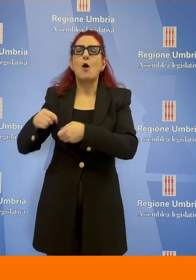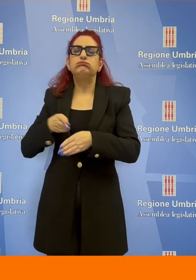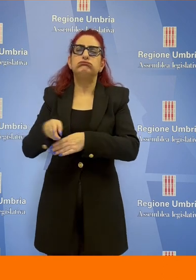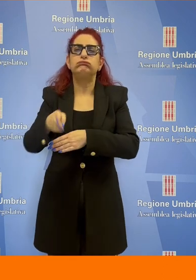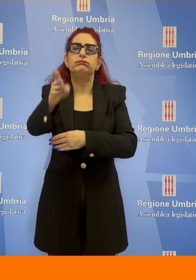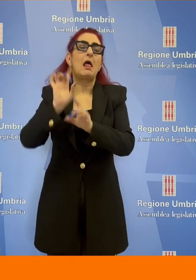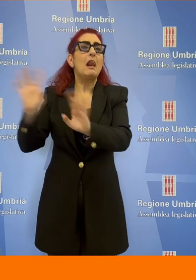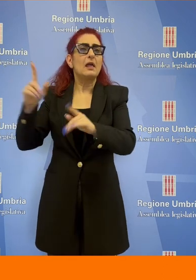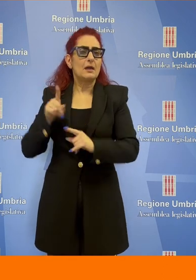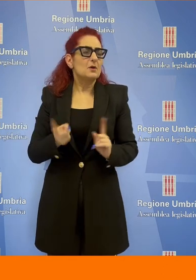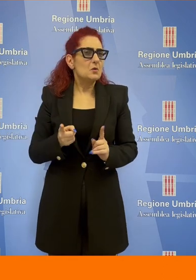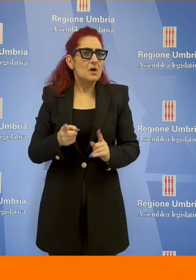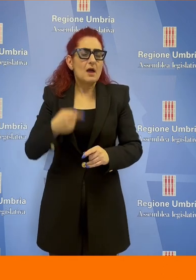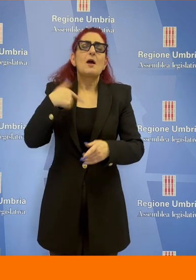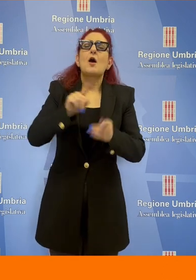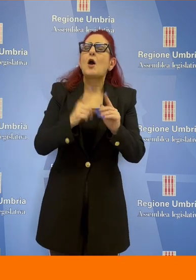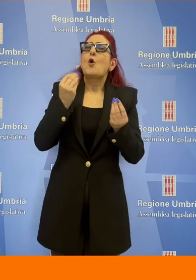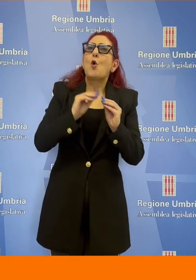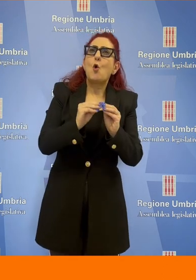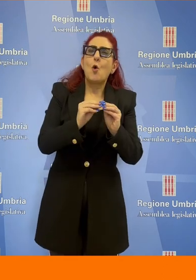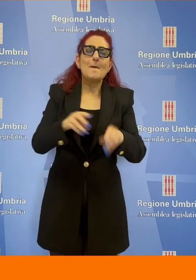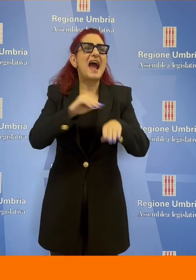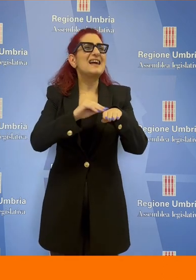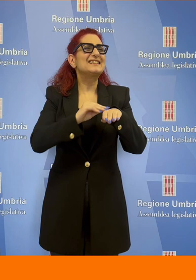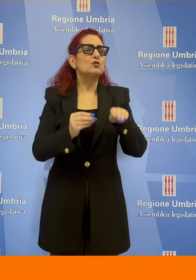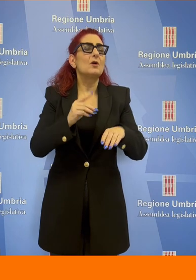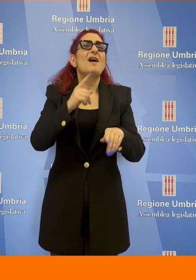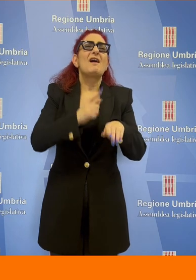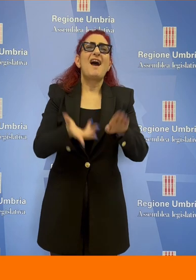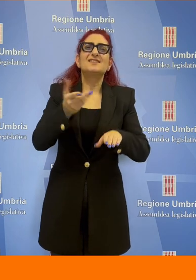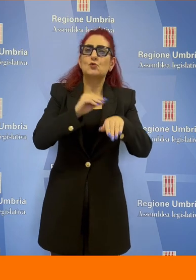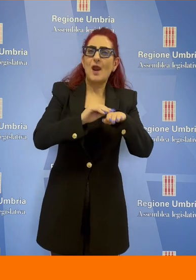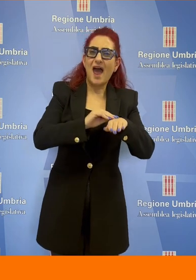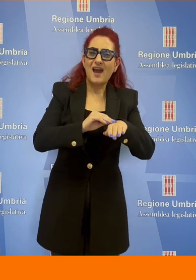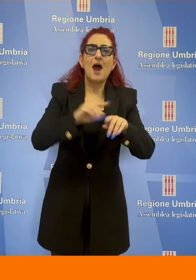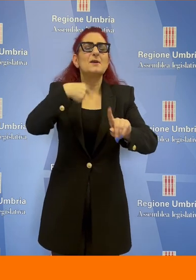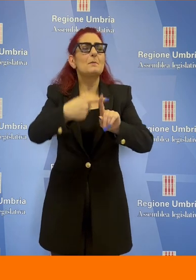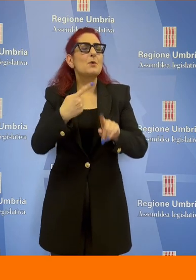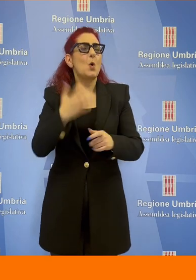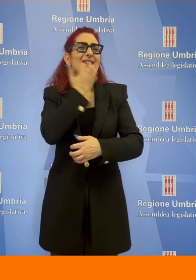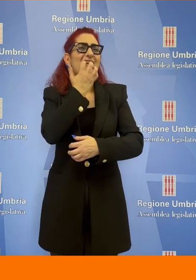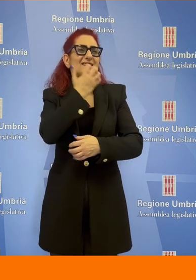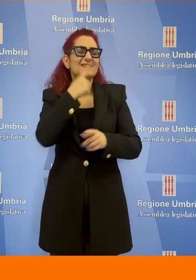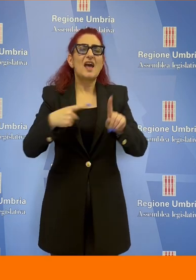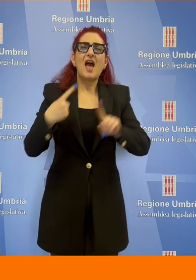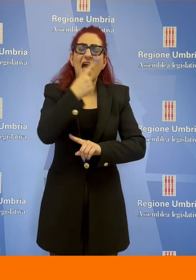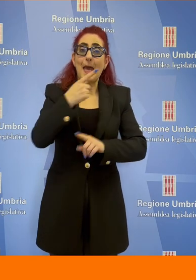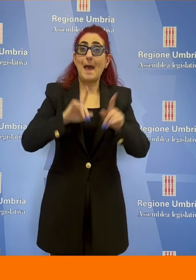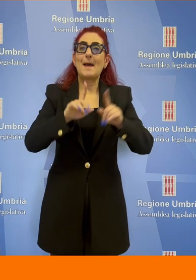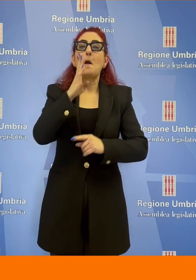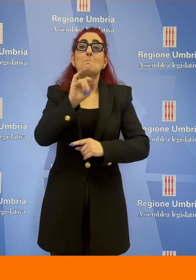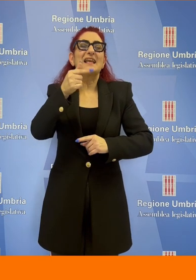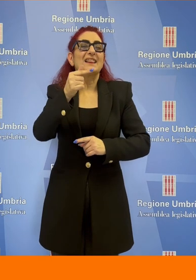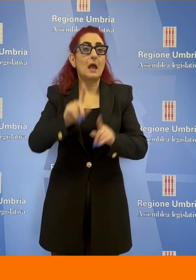Come si conciliano i roboanti annunci dell'assessore Agabiti della Presidente Tesei alla BIT di Milano assieme al Ministro